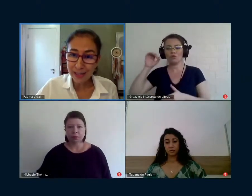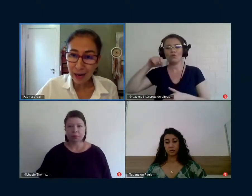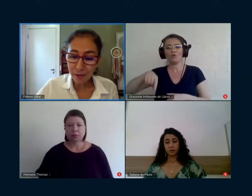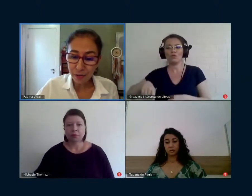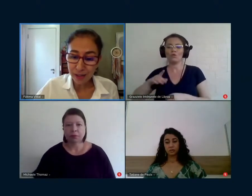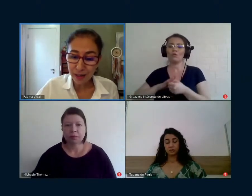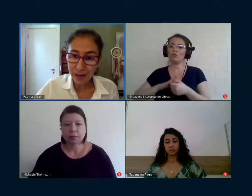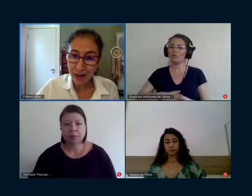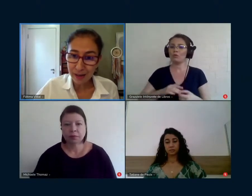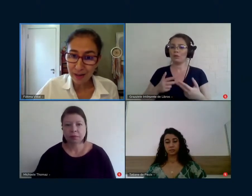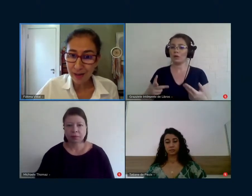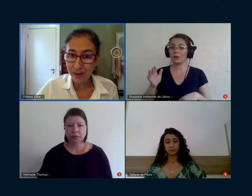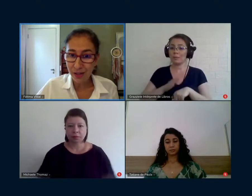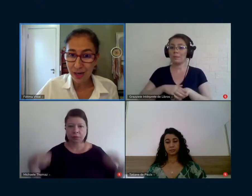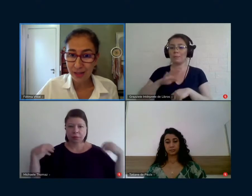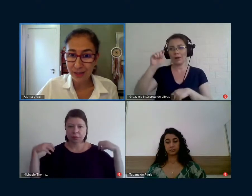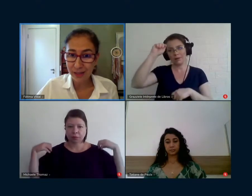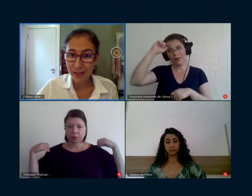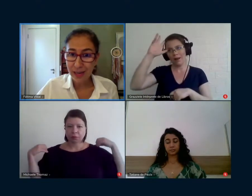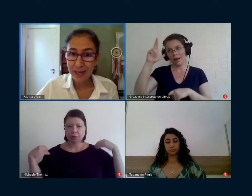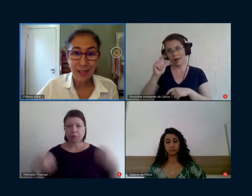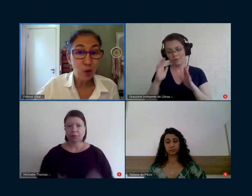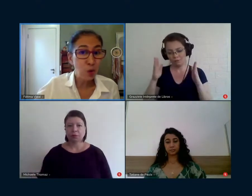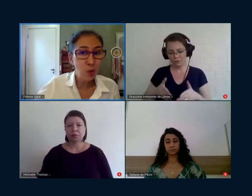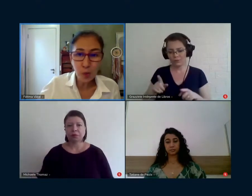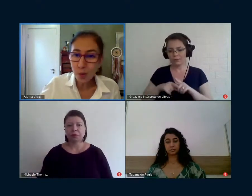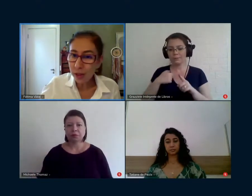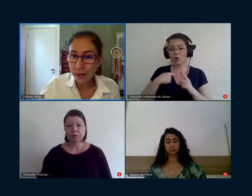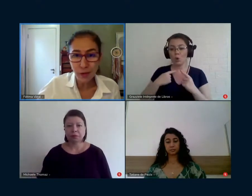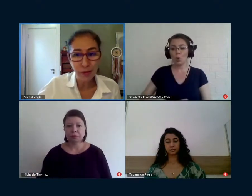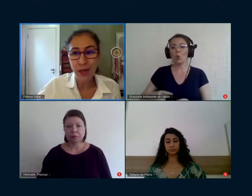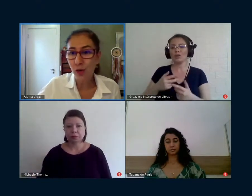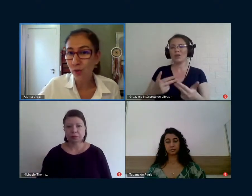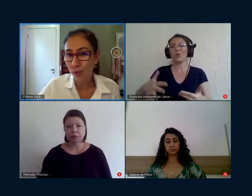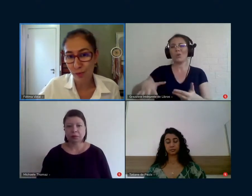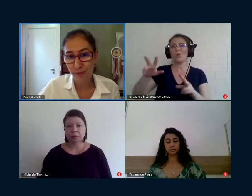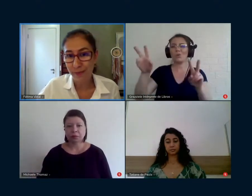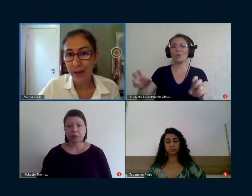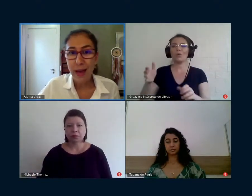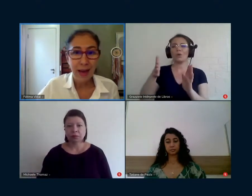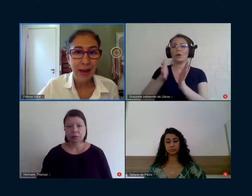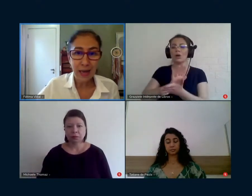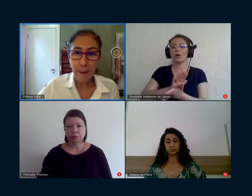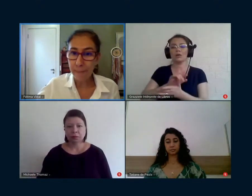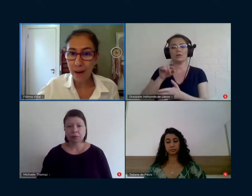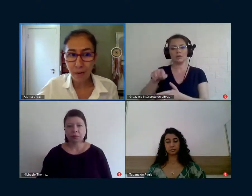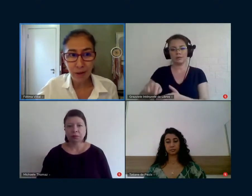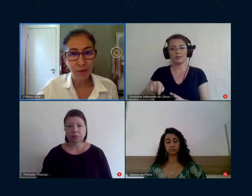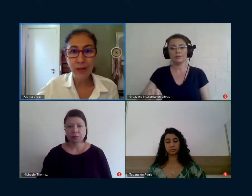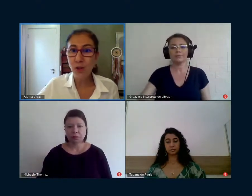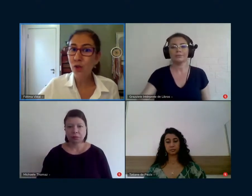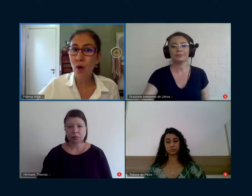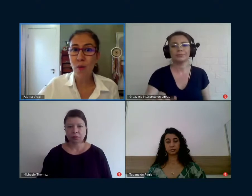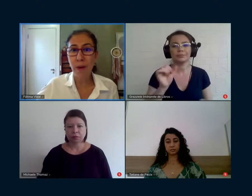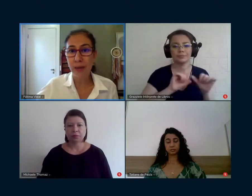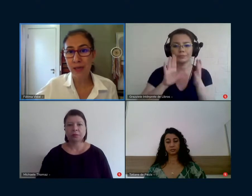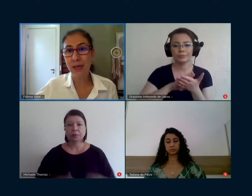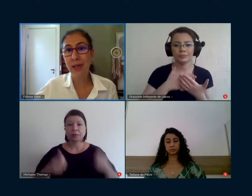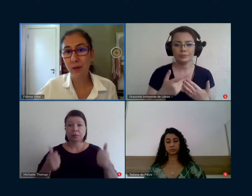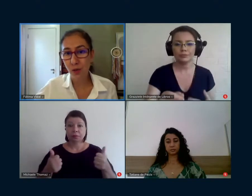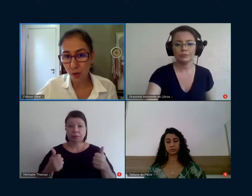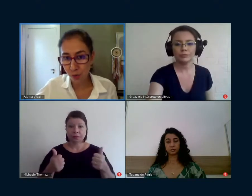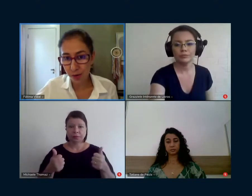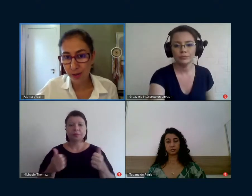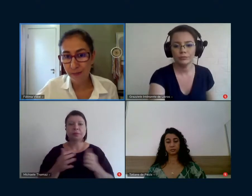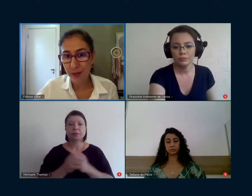seja mais afrocentrada e antirracista tudo isso está junto é a Paula não é só